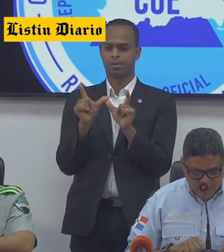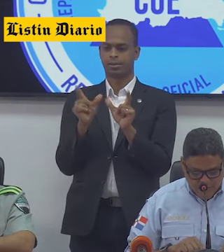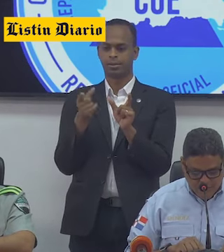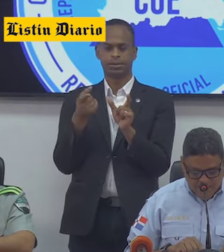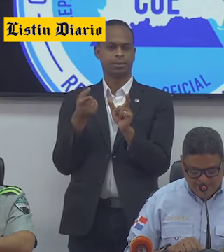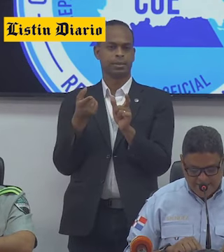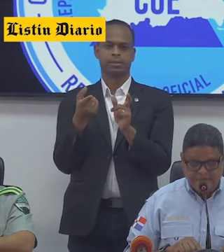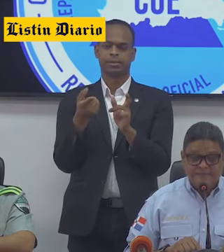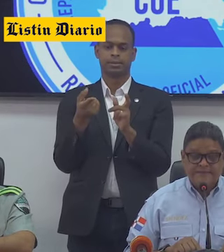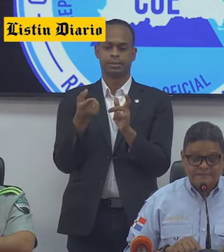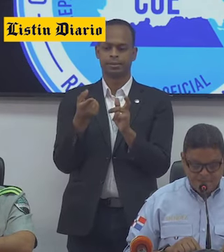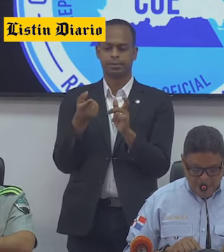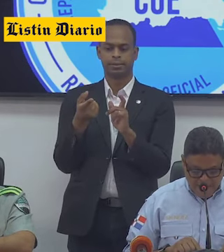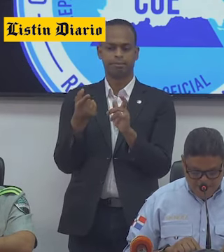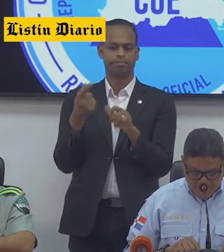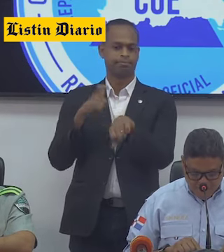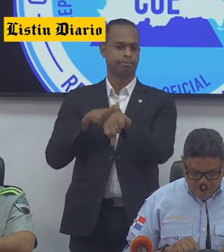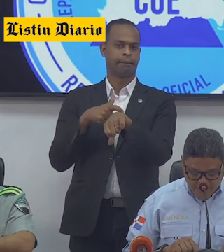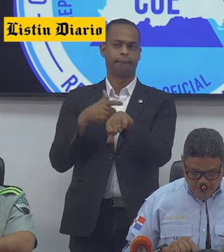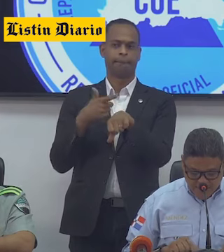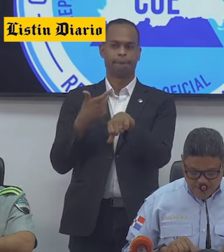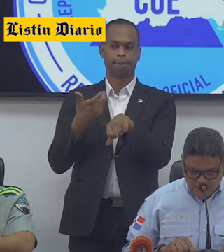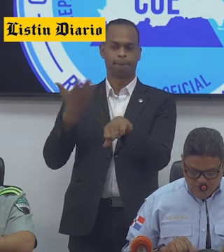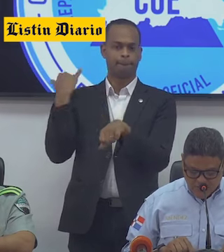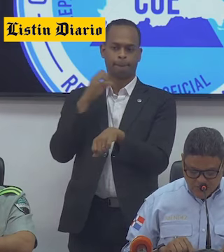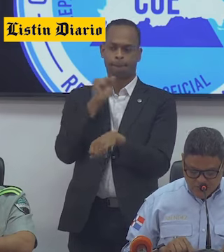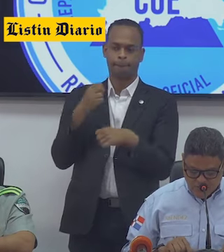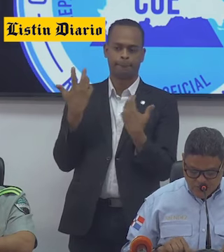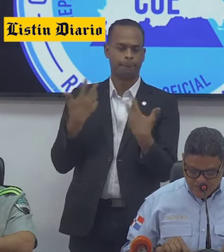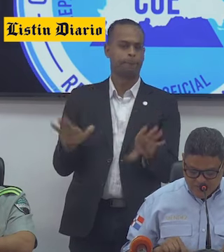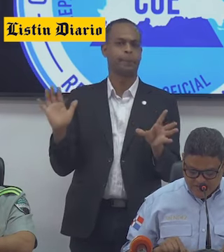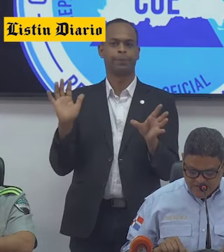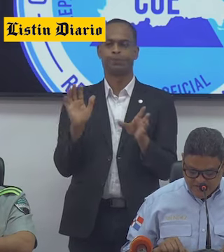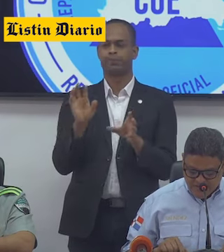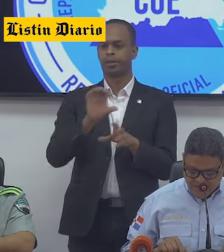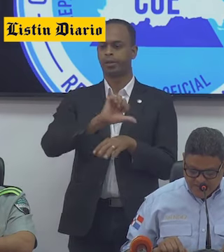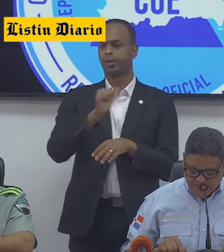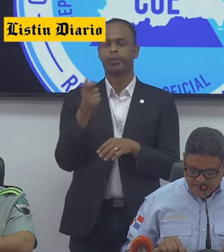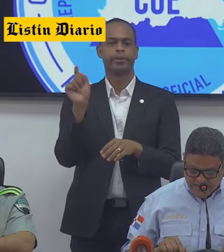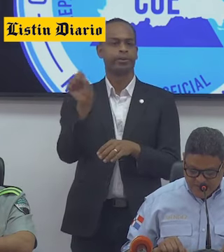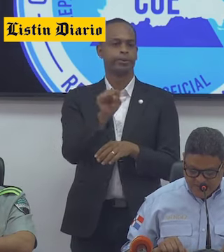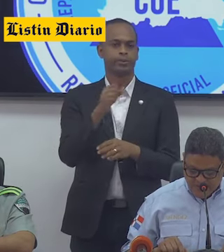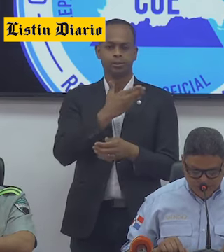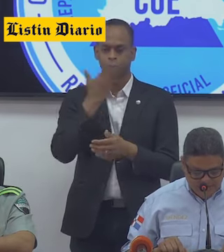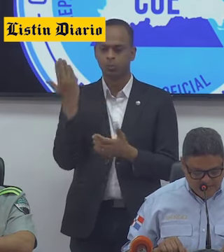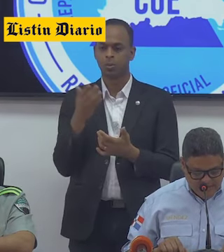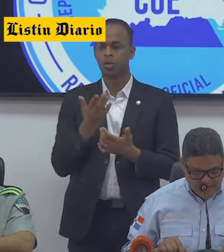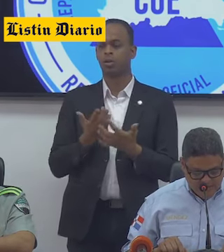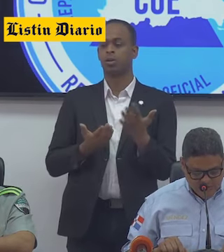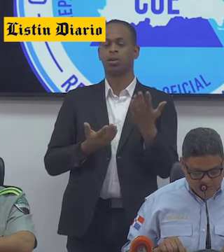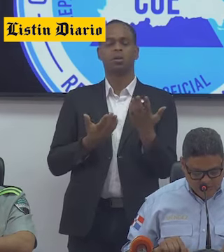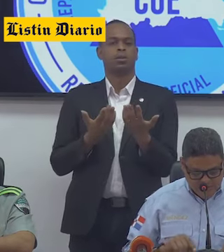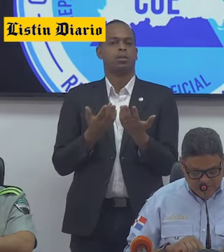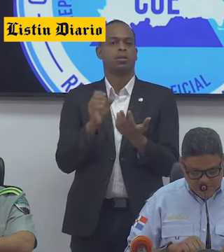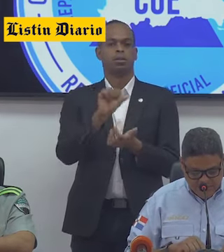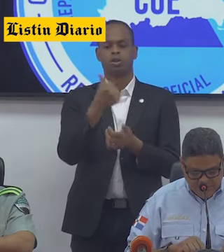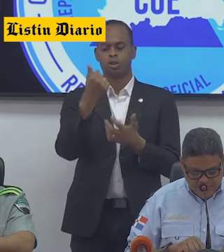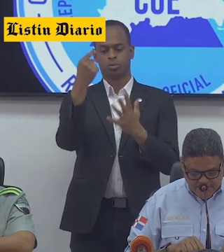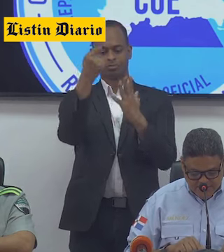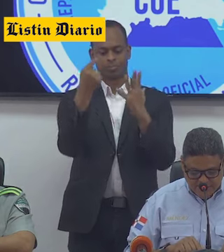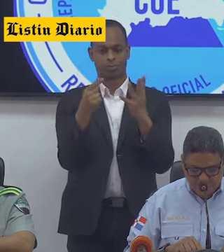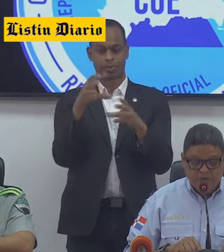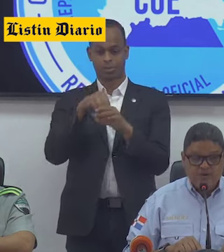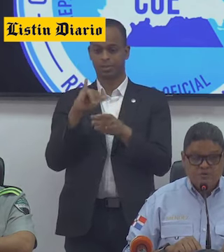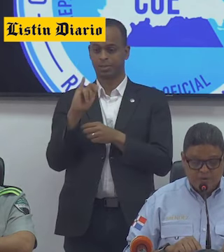categoría menor a la requerida, 21 vehículos tenían sus seguros vencidos, 30 violaciones a las resoluciones emitidas